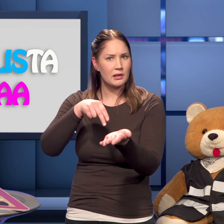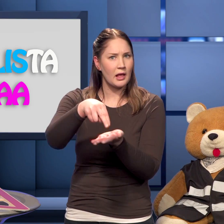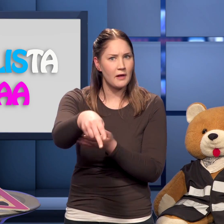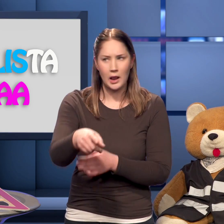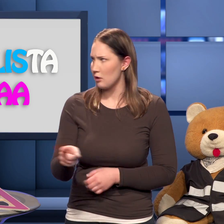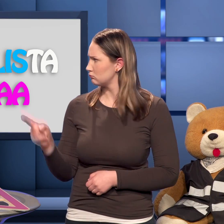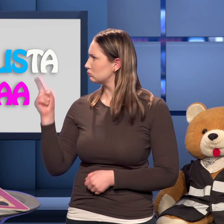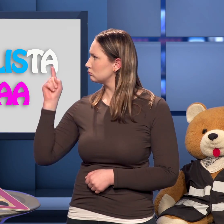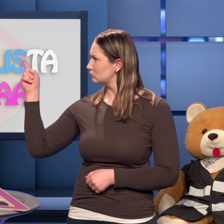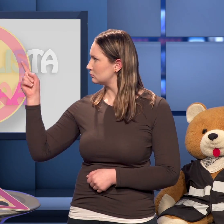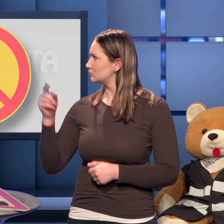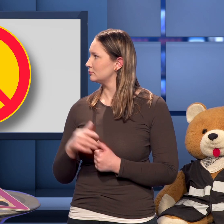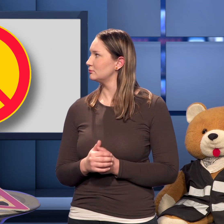Jalkulku kielletty.